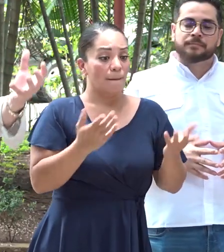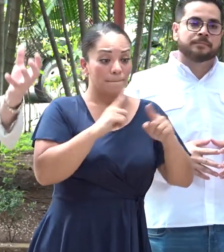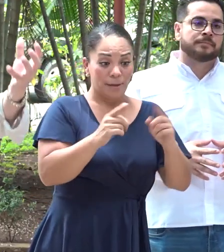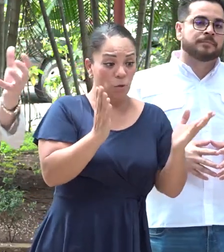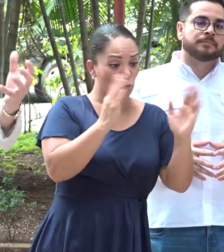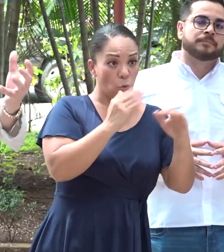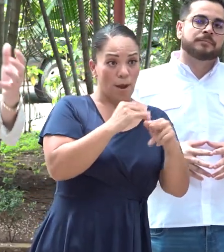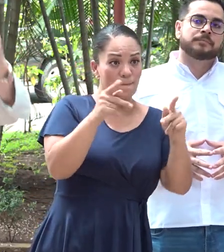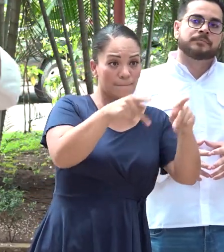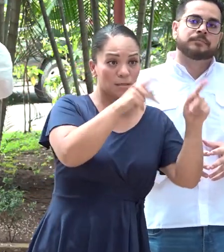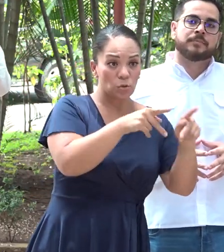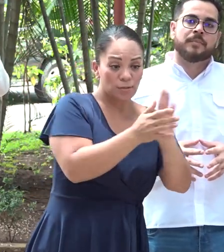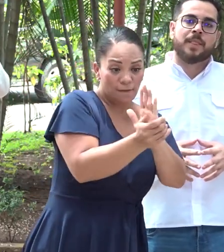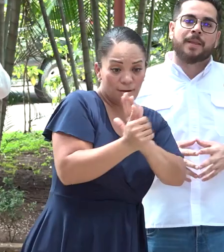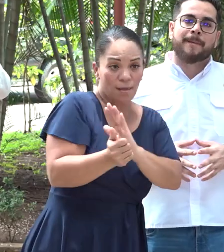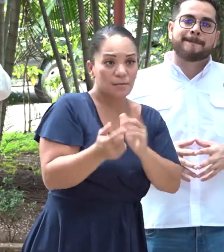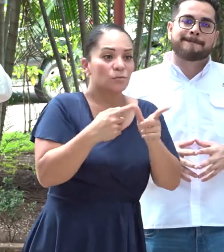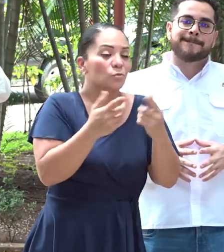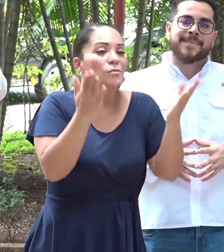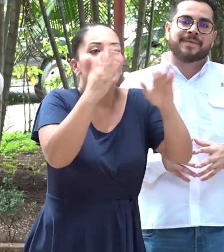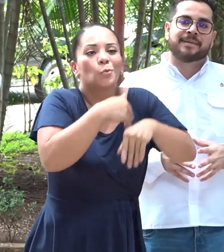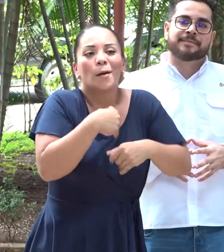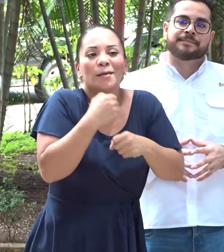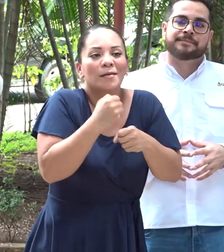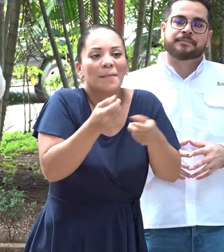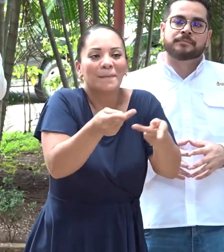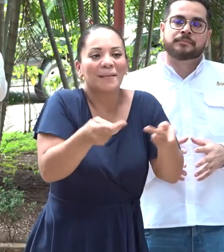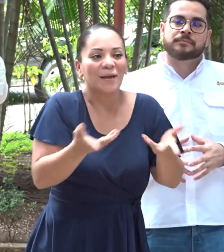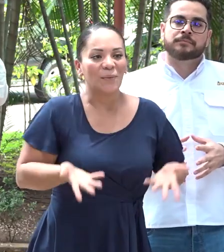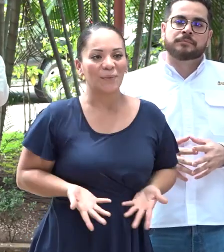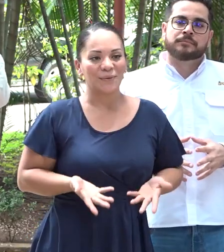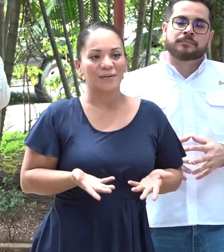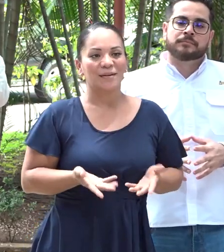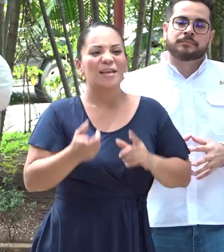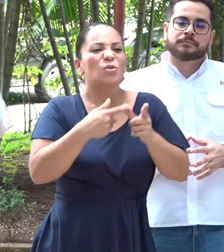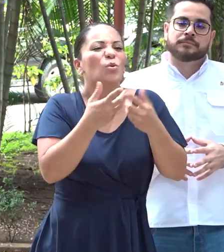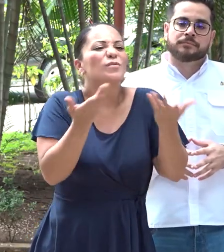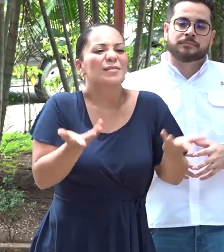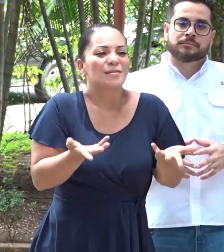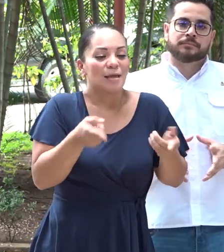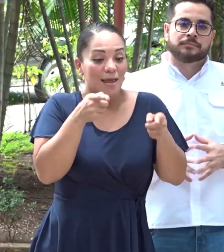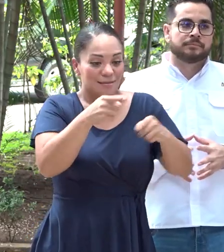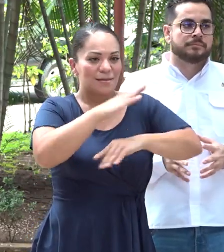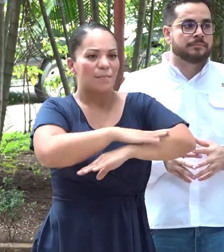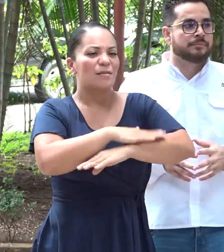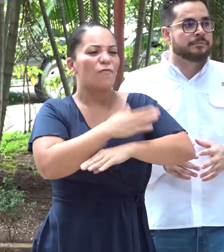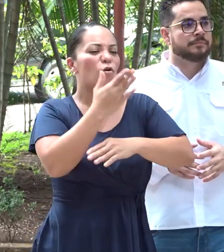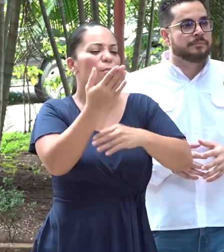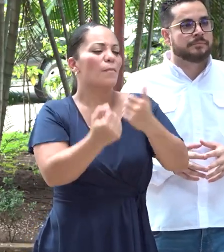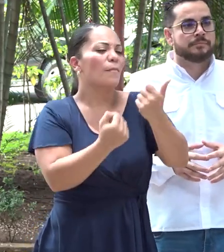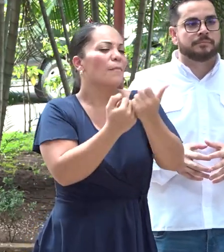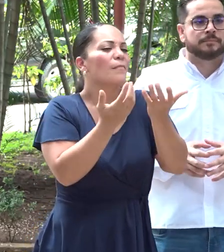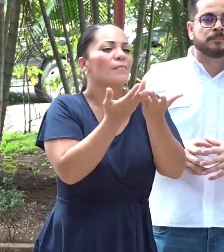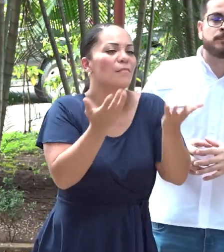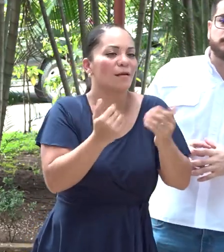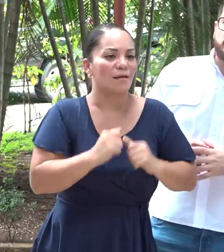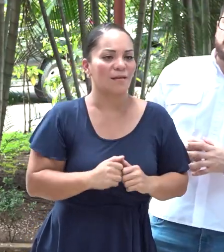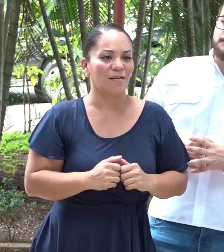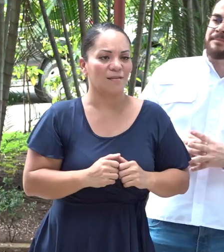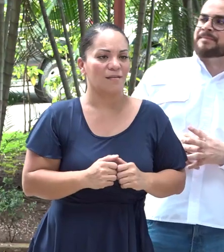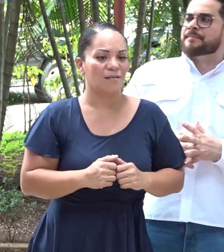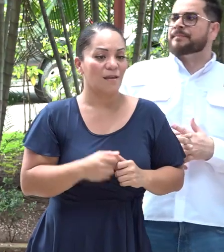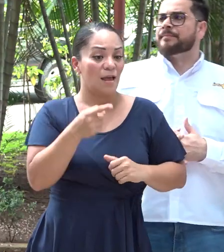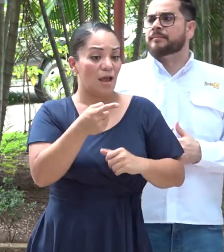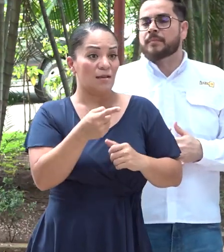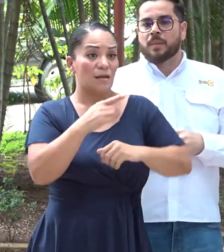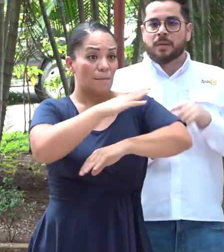gente con las habilidades, no hay empleo. ¿En qué contribuye esto? Esta plataforma no le